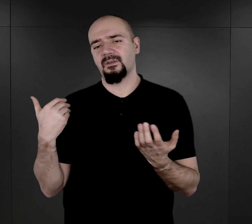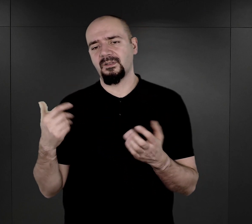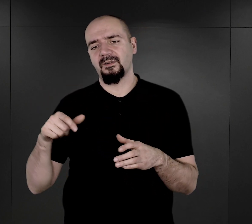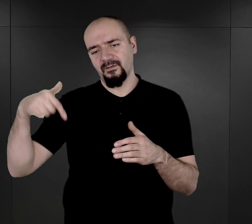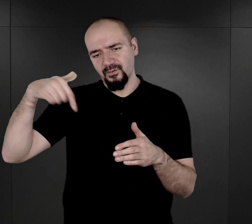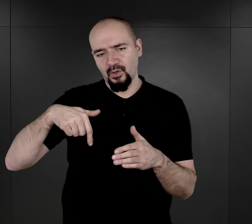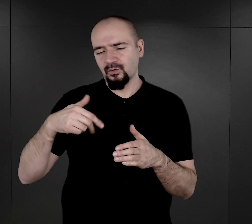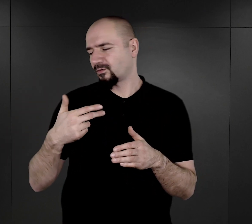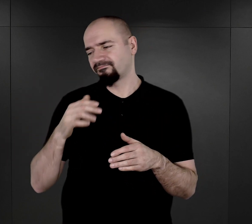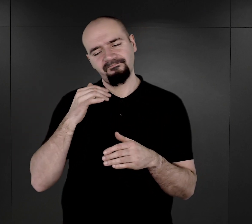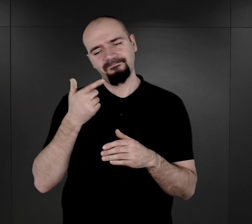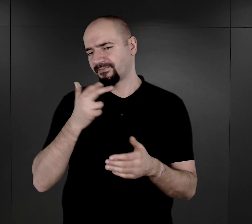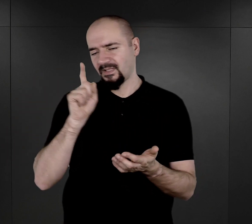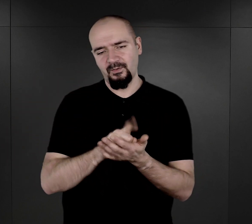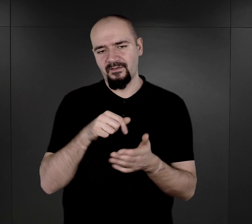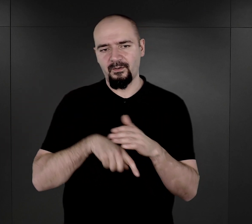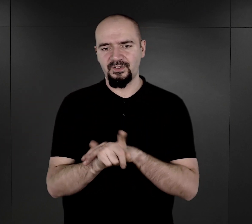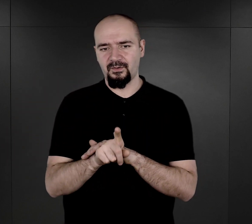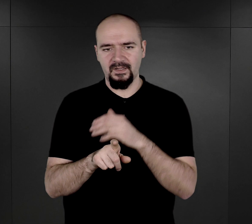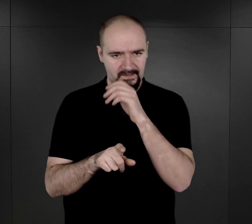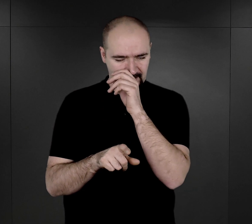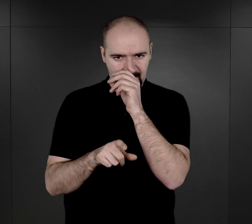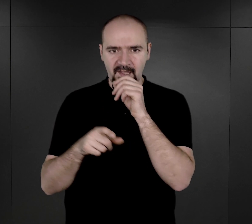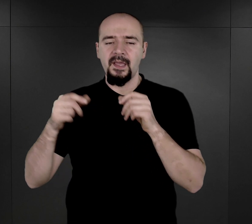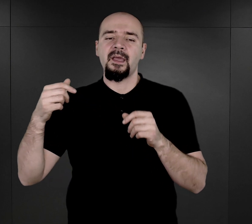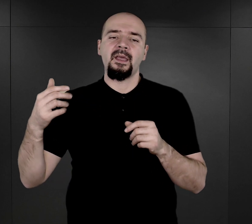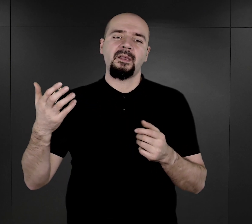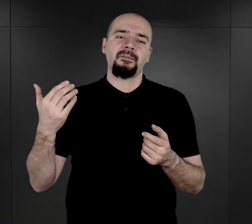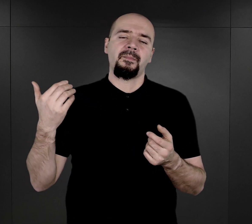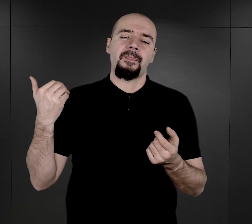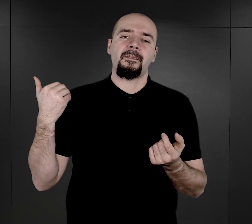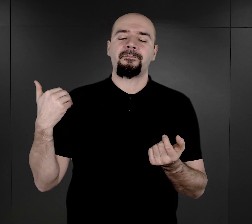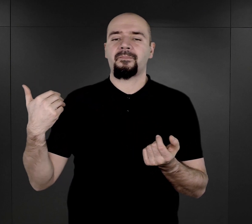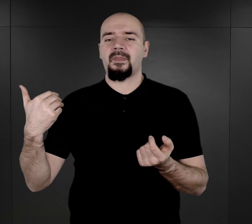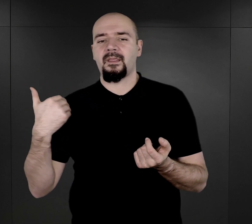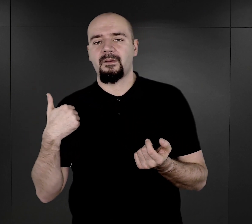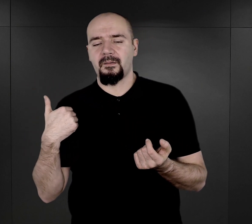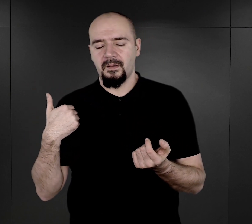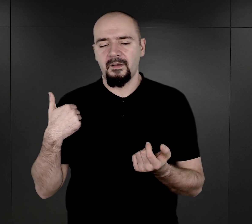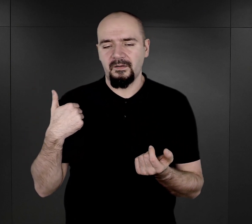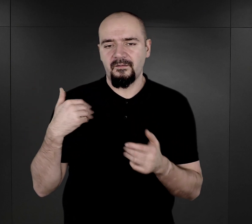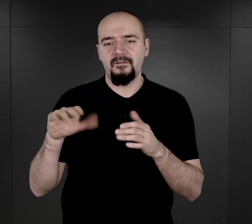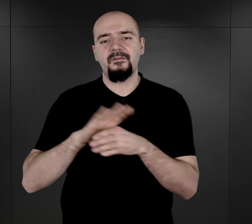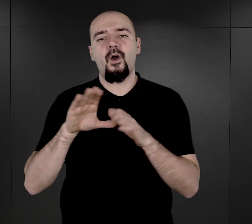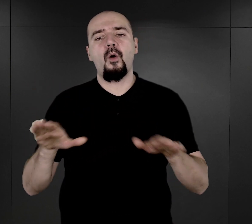Wśród osadzonych w obozie romskim byli na przykład niemieccy żołnierze, a także romskie dzieci adoptowane jeszcze przed wojną przez niemieckie rodziny.